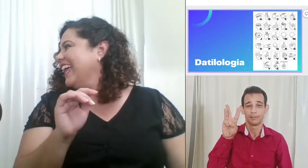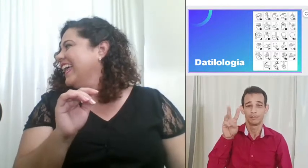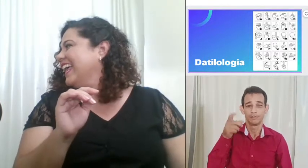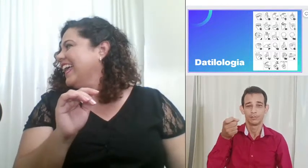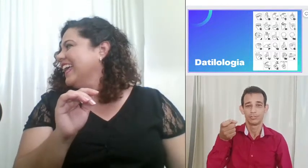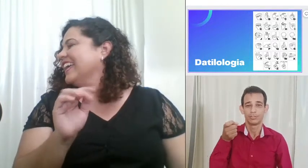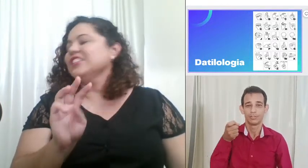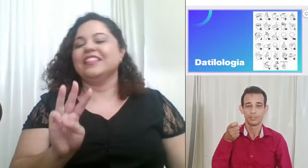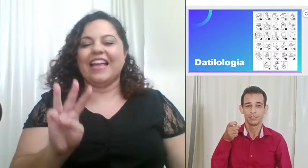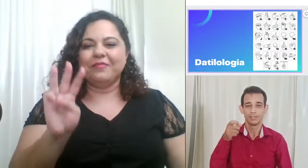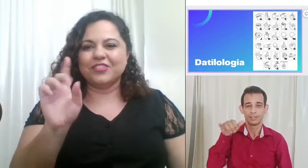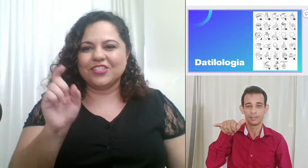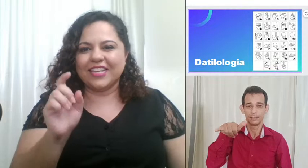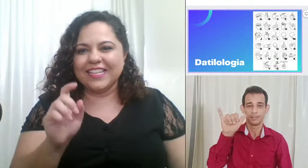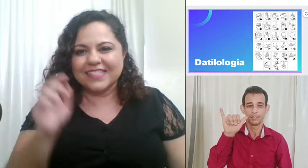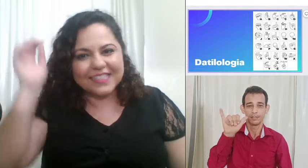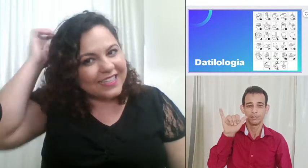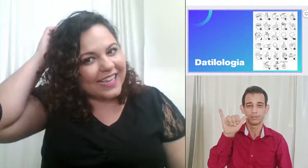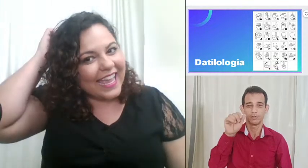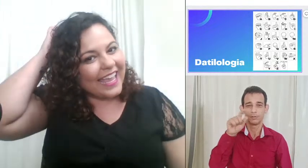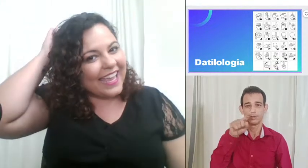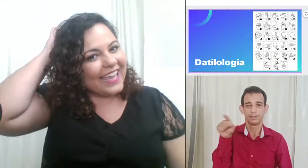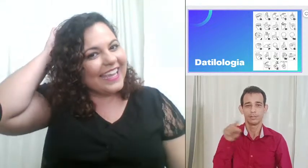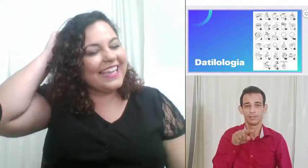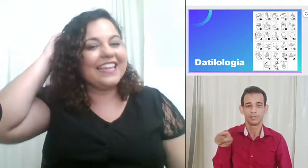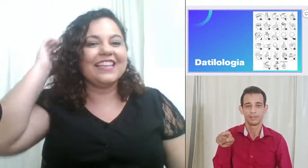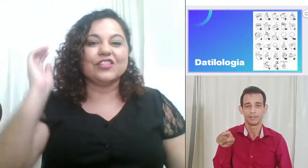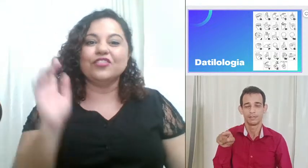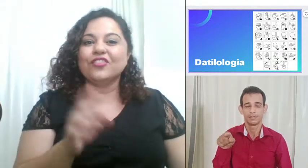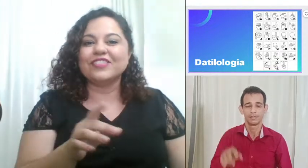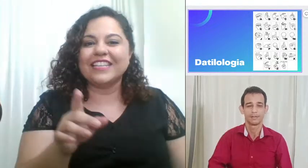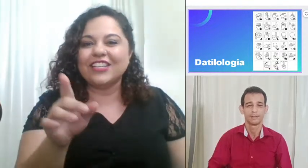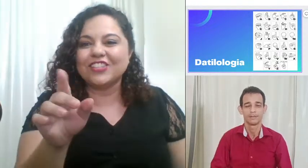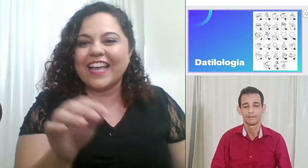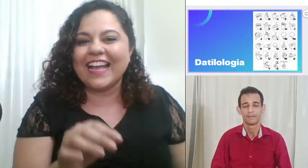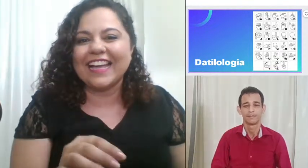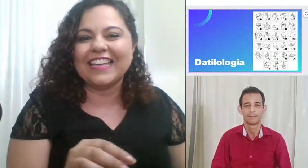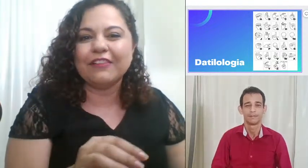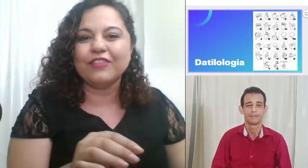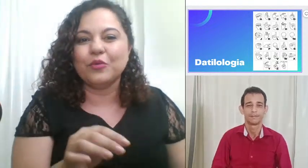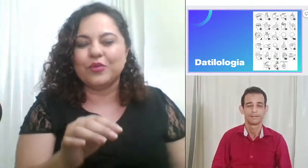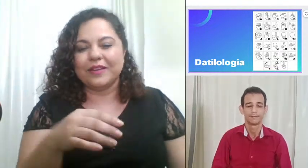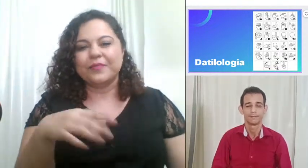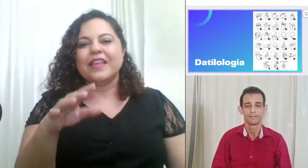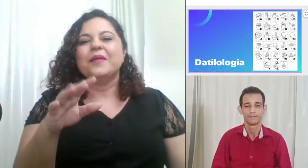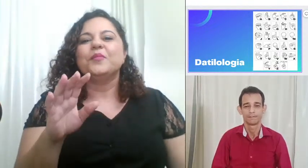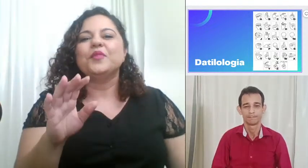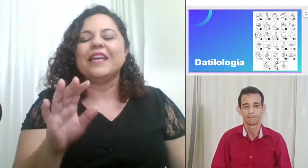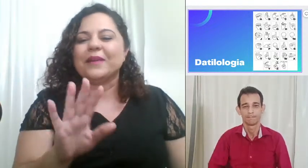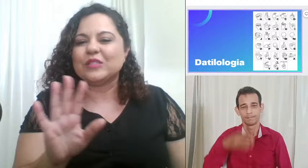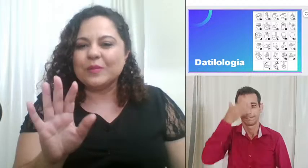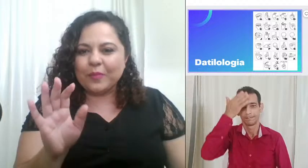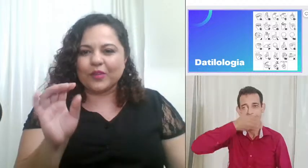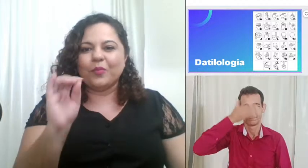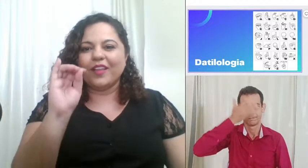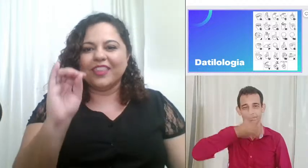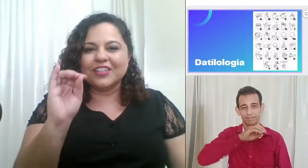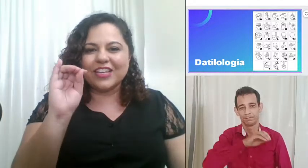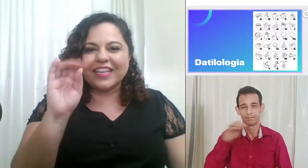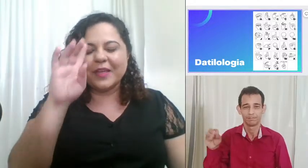X W X Z isso eu não consegui enxergar aqui na figura vou ler mas não importa o importante é que